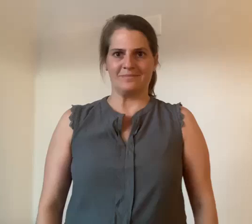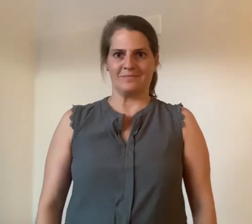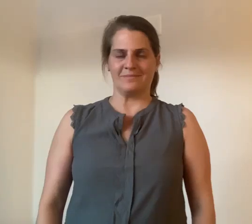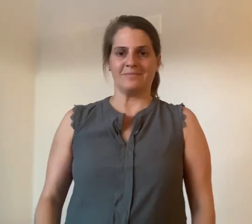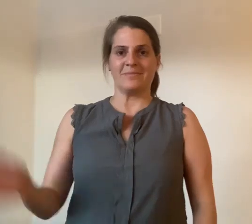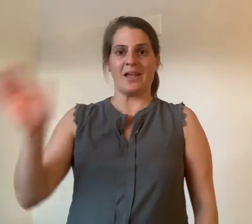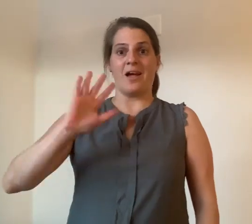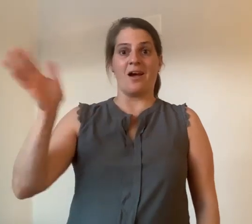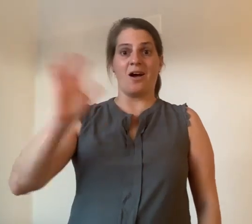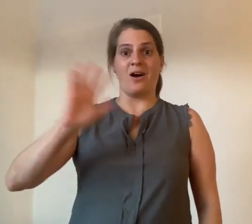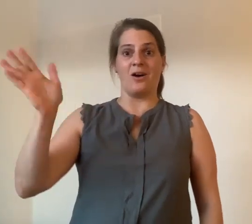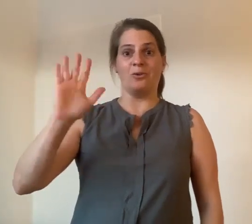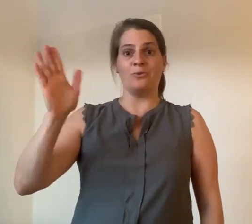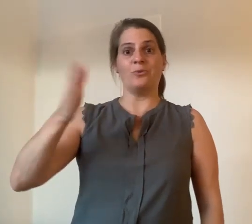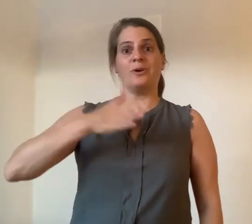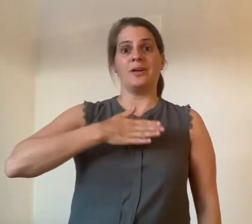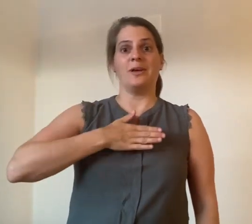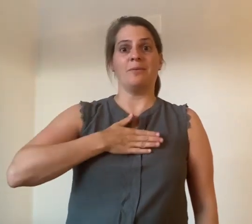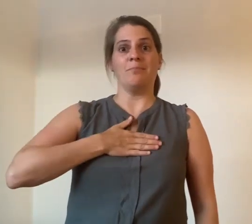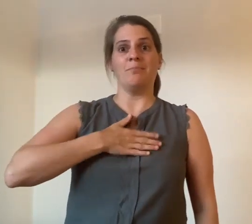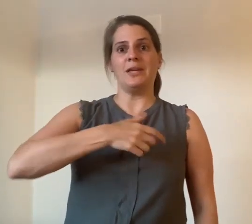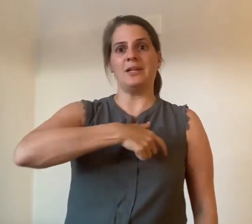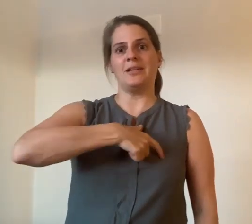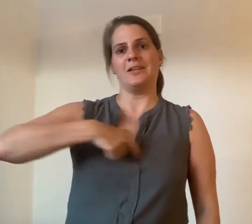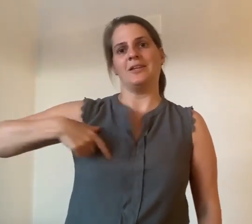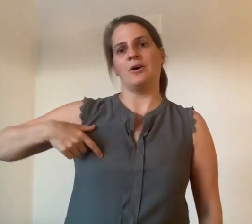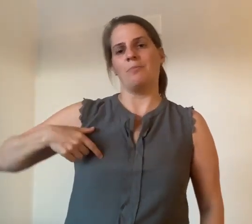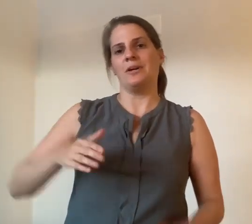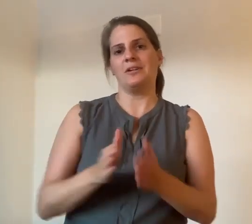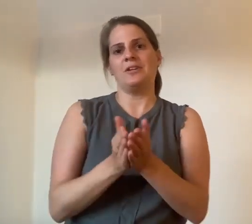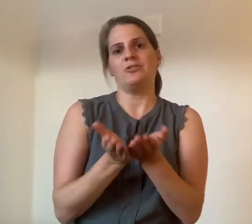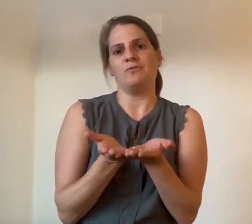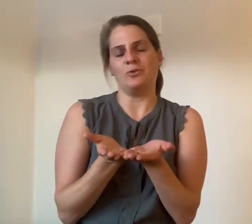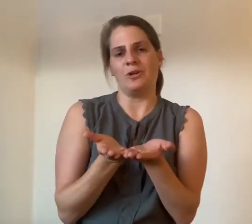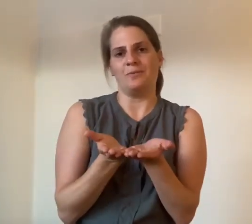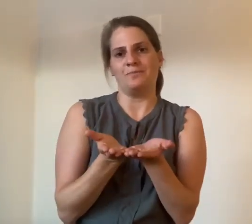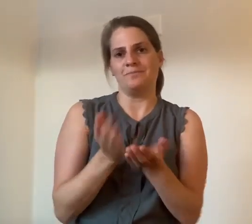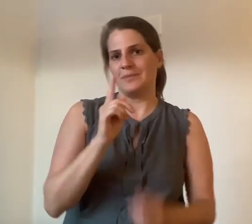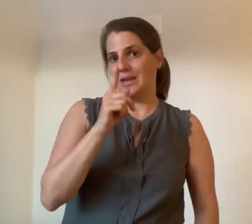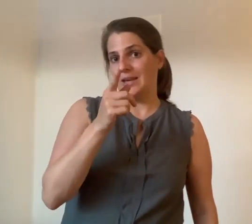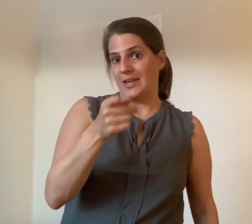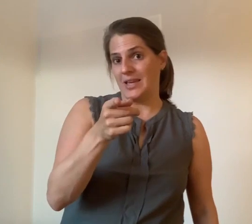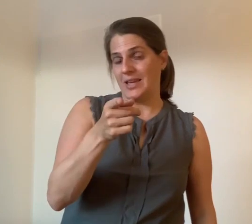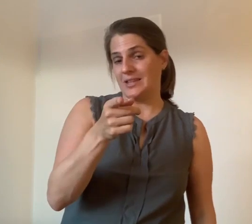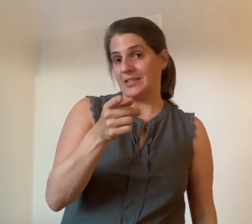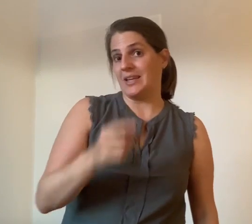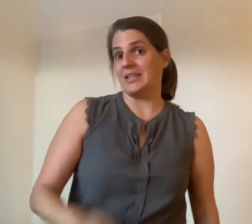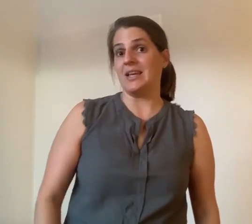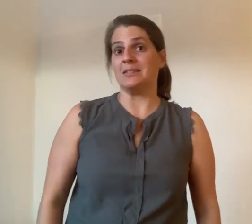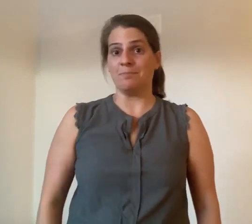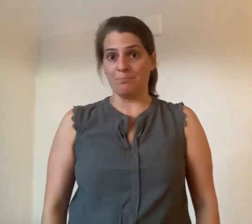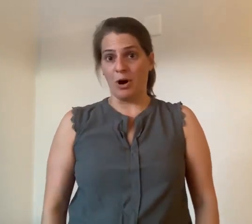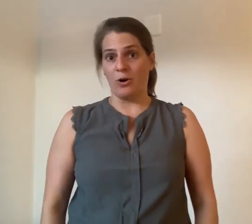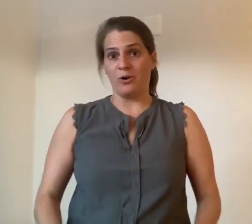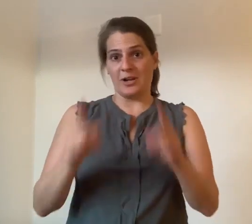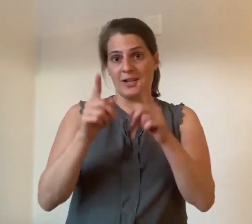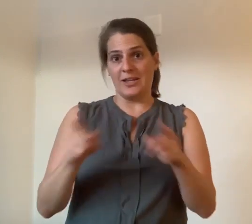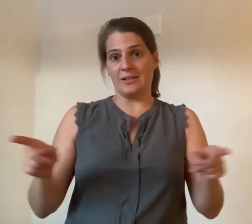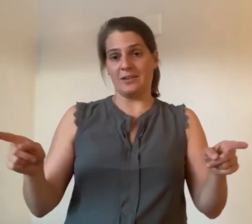Hallo, mein Name ist Biola. Ihr singt ein paar Lieder